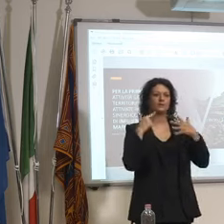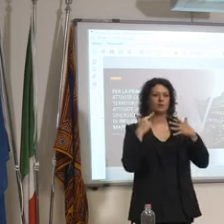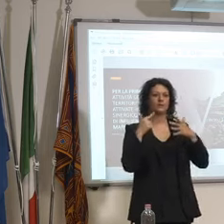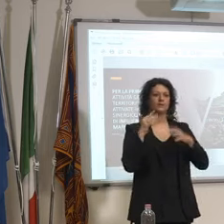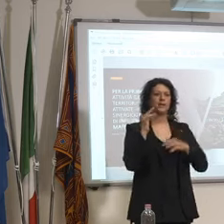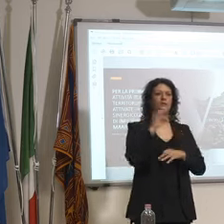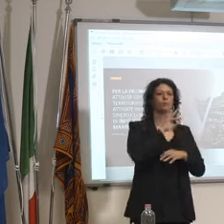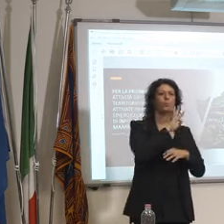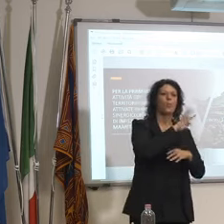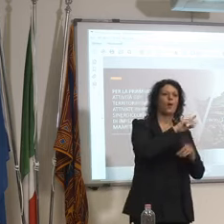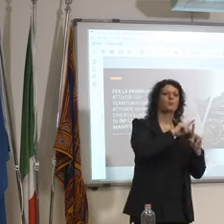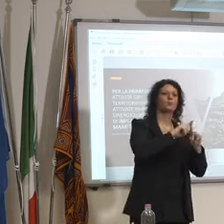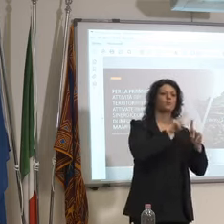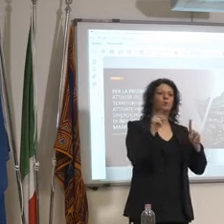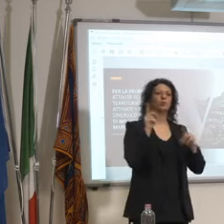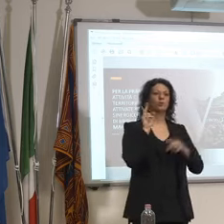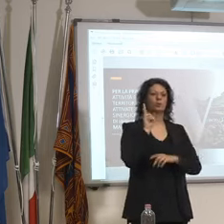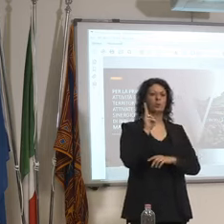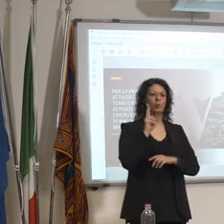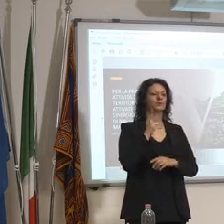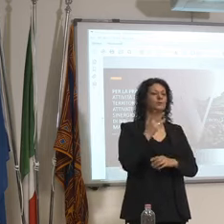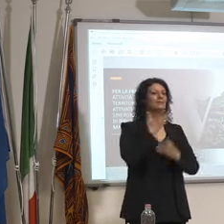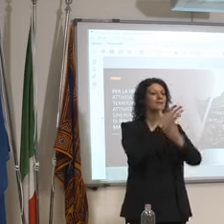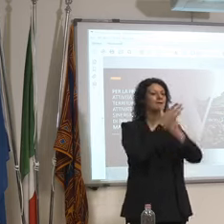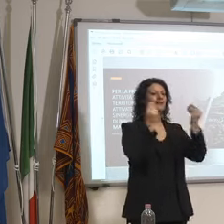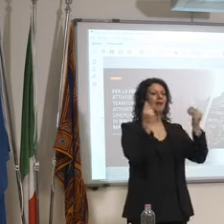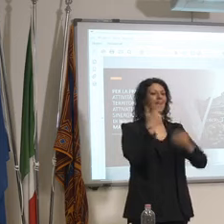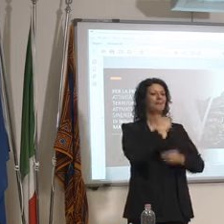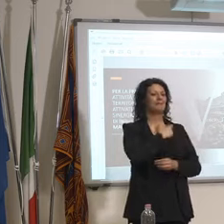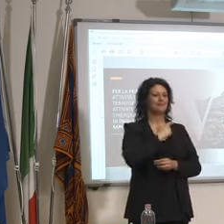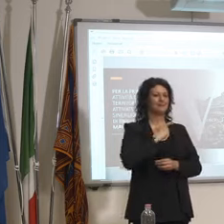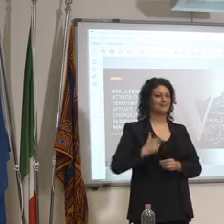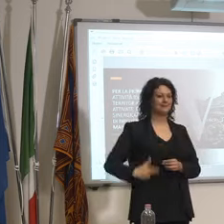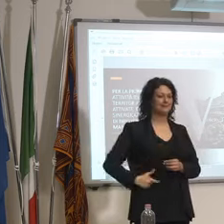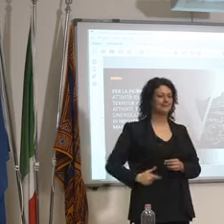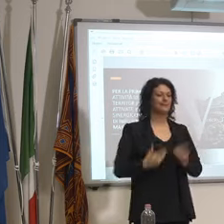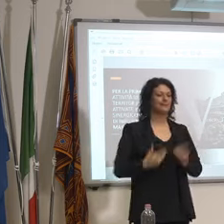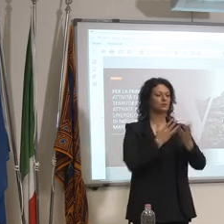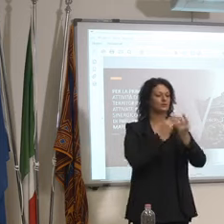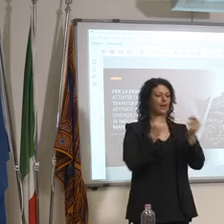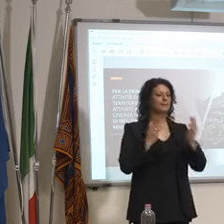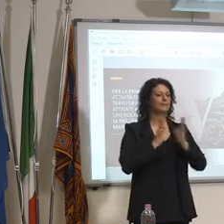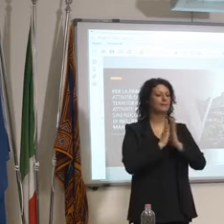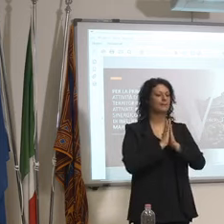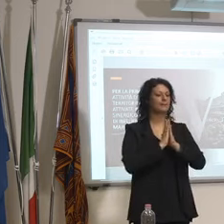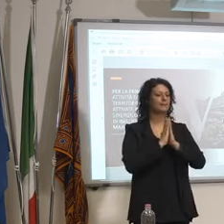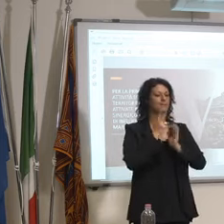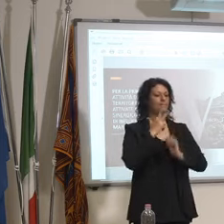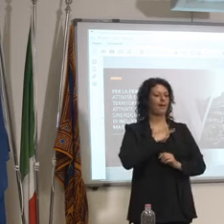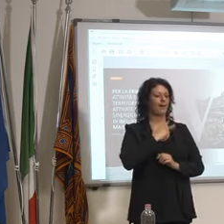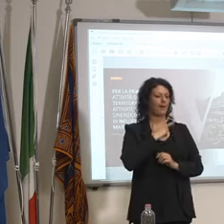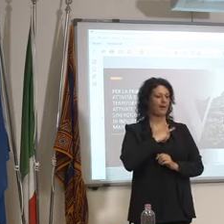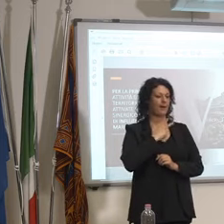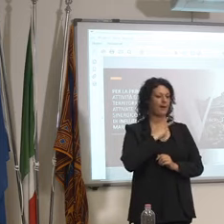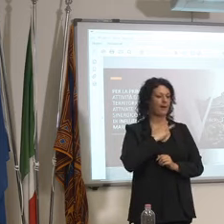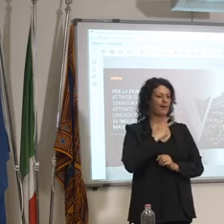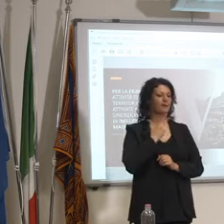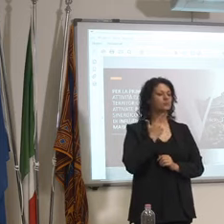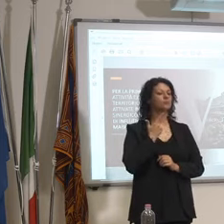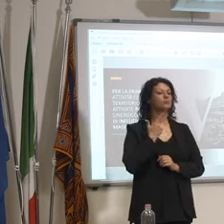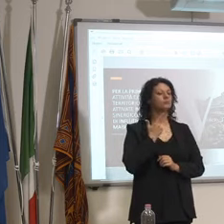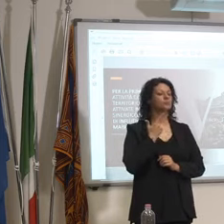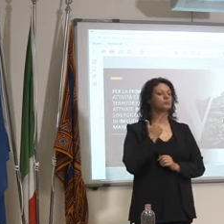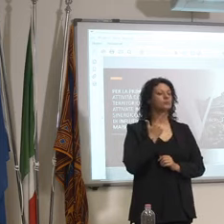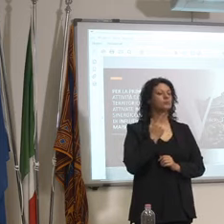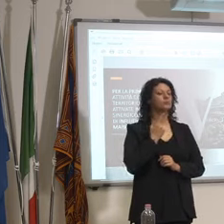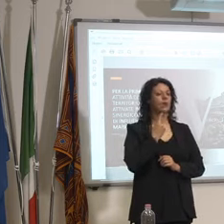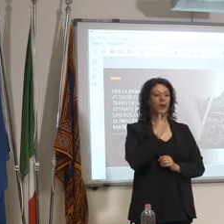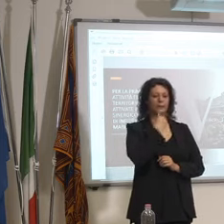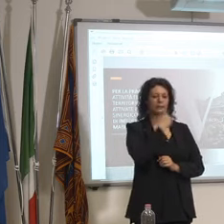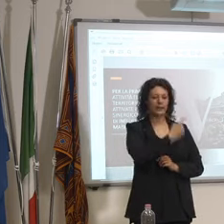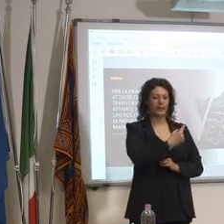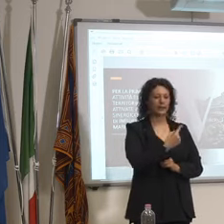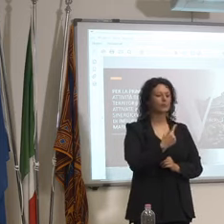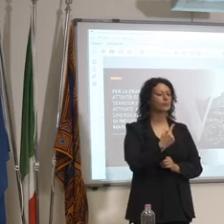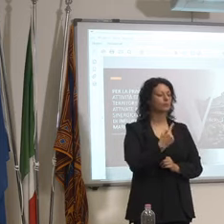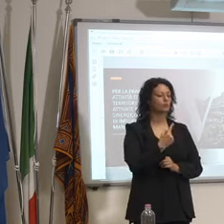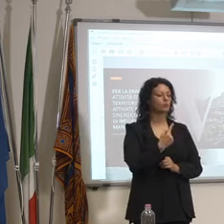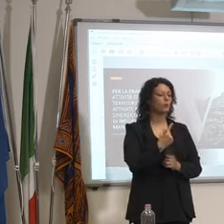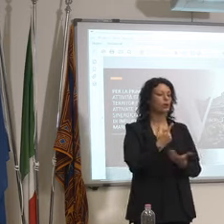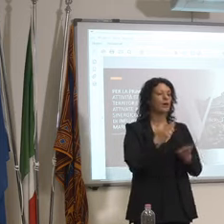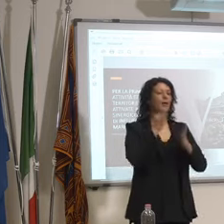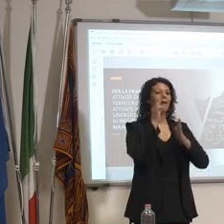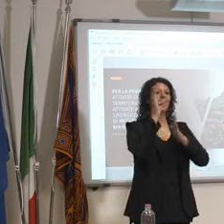contattato diversi sindaci anche molti parruci perché loro non aprono nonostante le linee guida